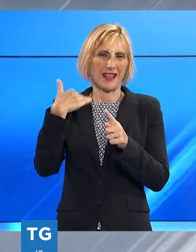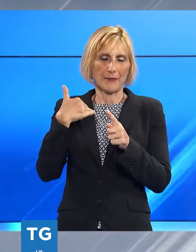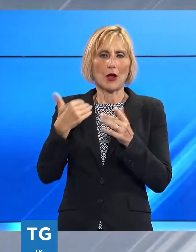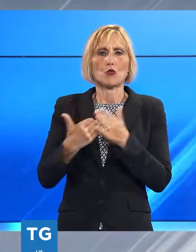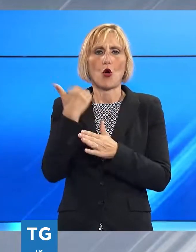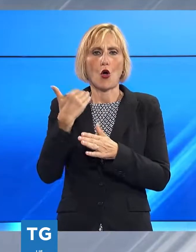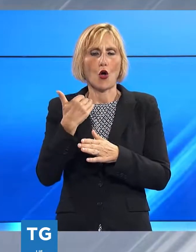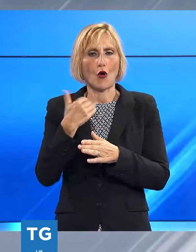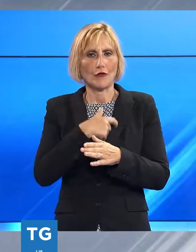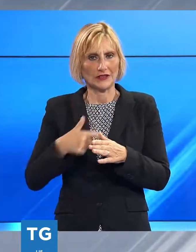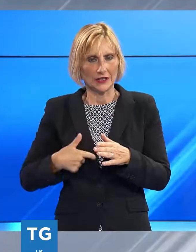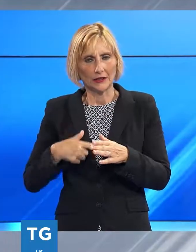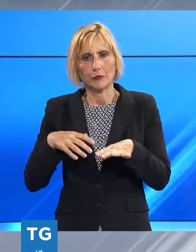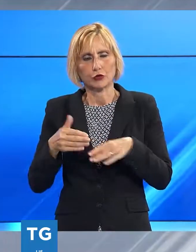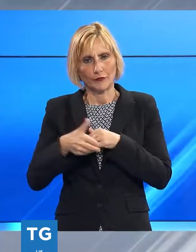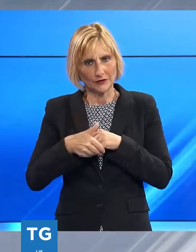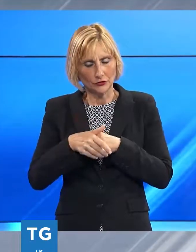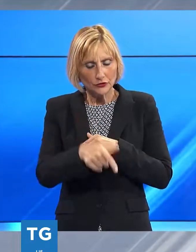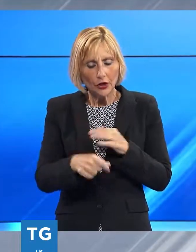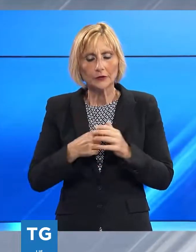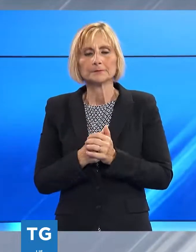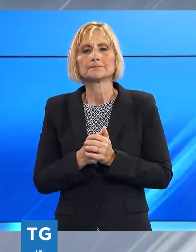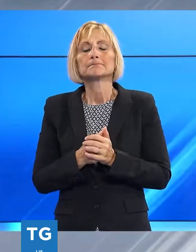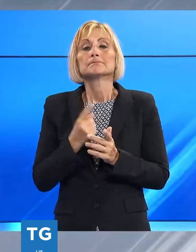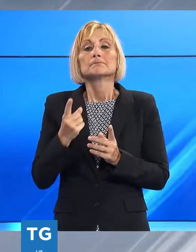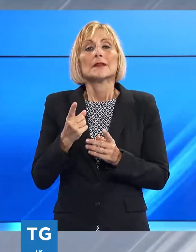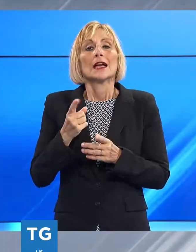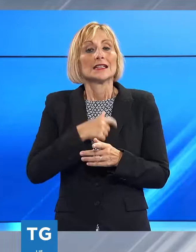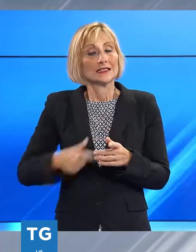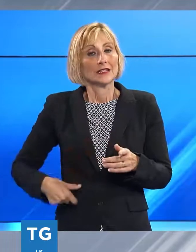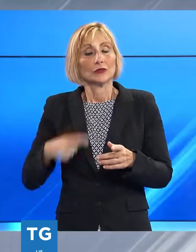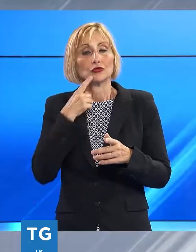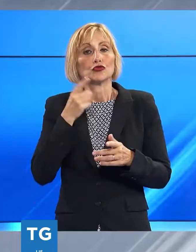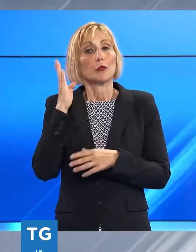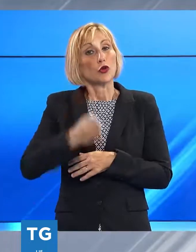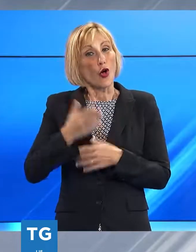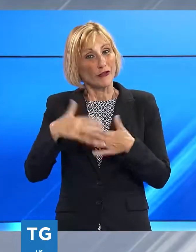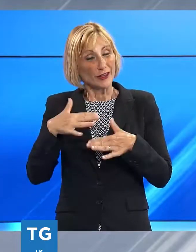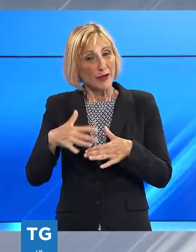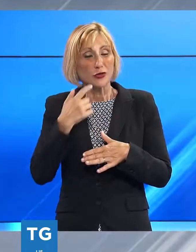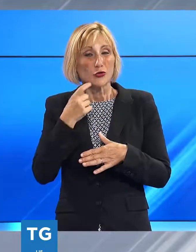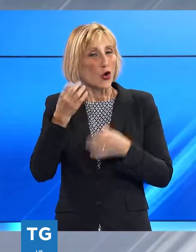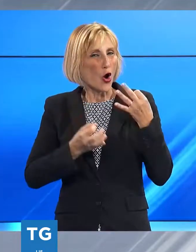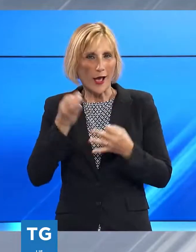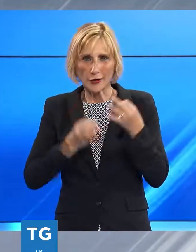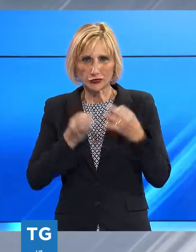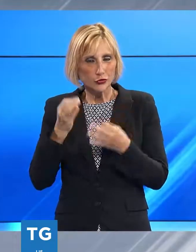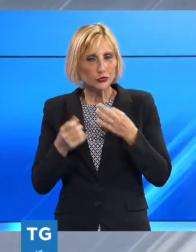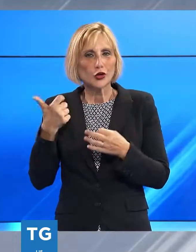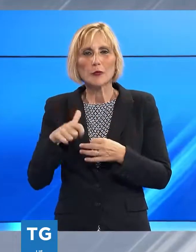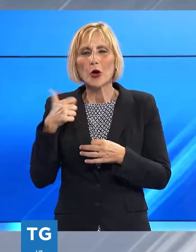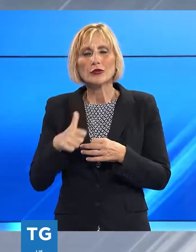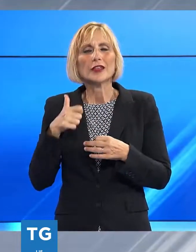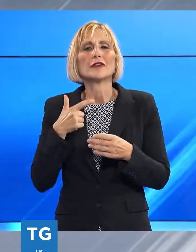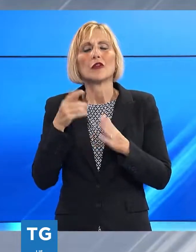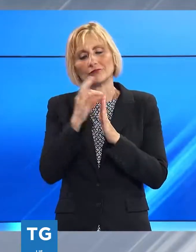Pescia, Giurlani, ha scritto che il provvedimento preso nei suoi confronti sarebbe considerato ingiusto da tutti perché contrasta con i dettami